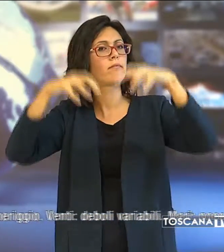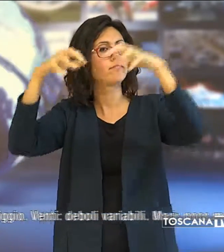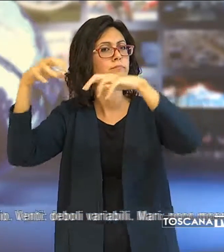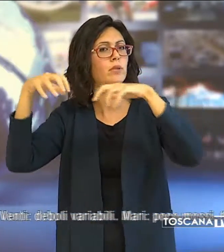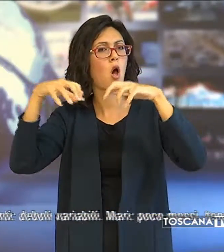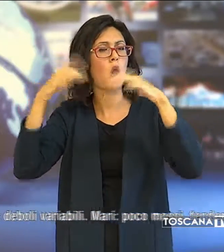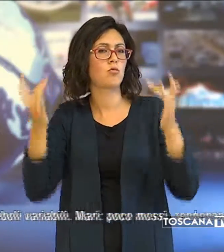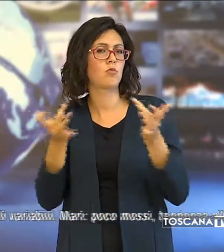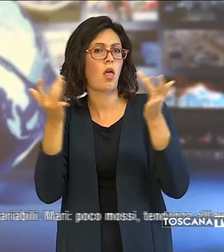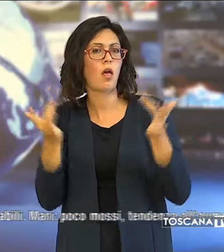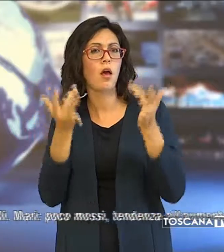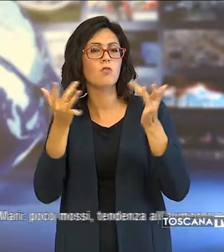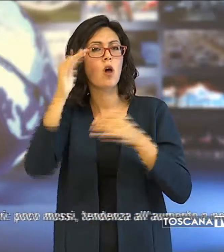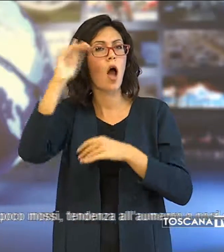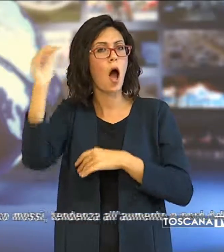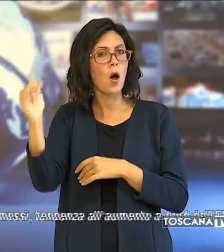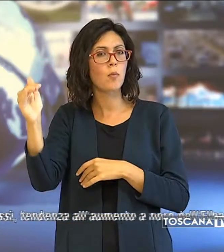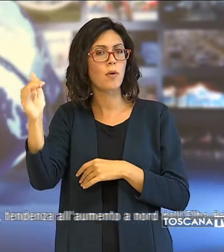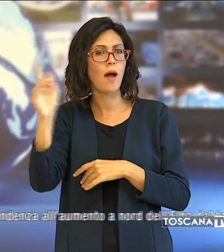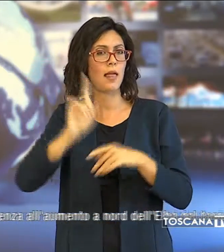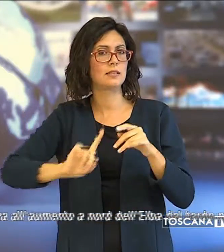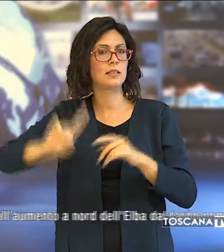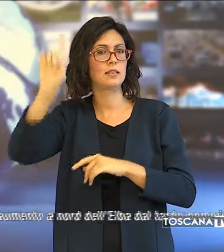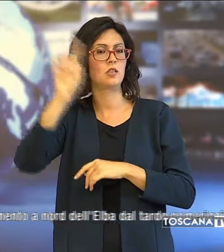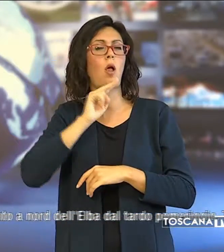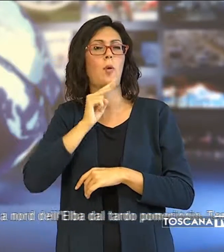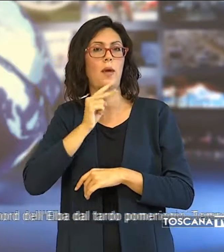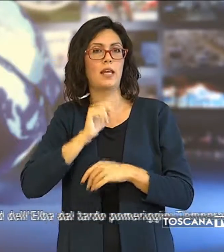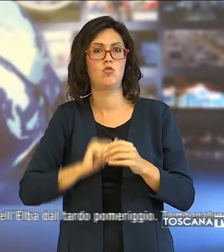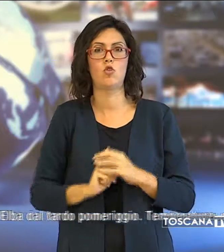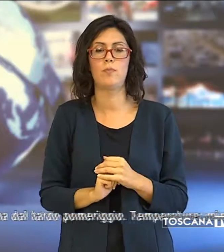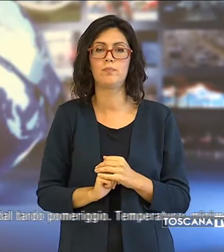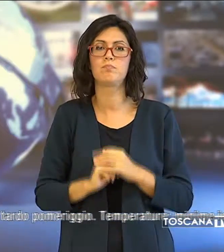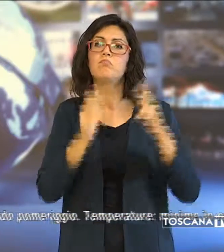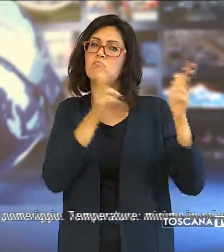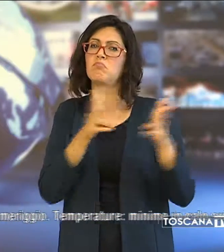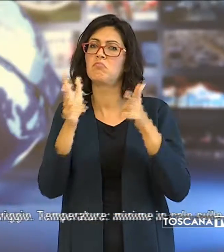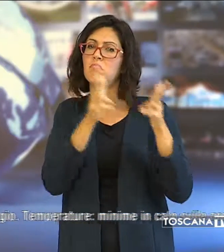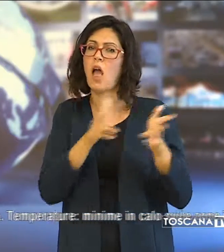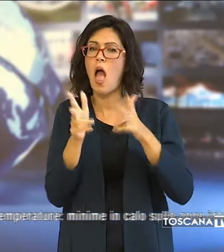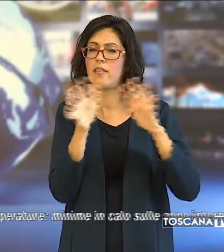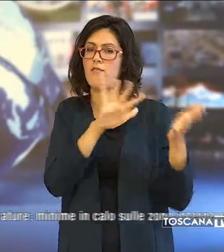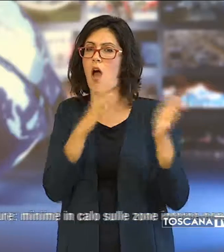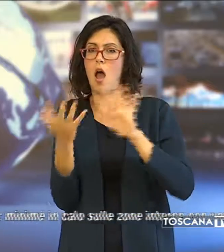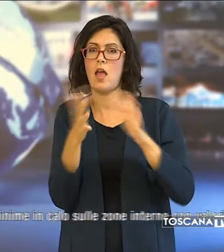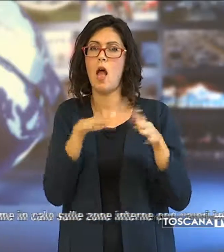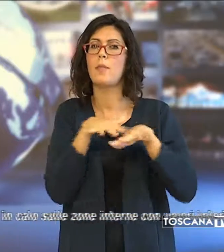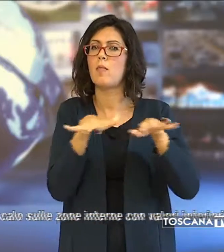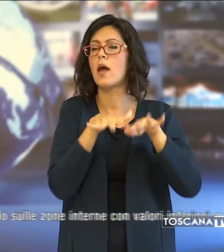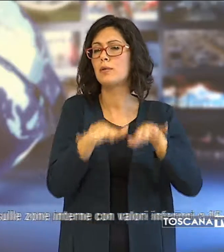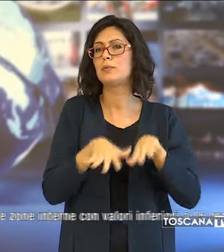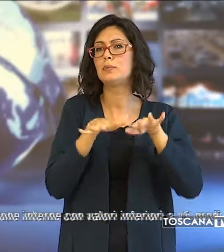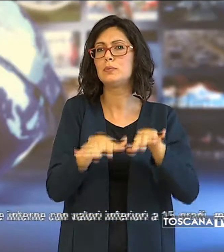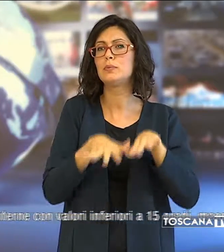sulle Apuane e appennino settentrionale dal pomeriggio, venti deboli variabili, mari poco